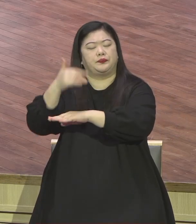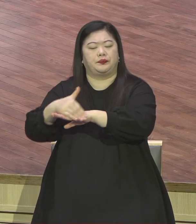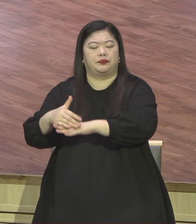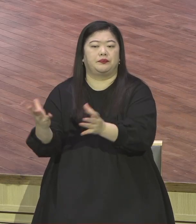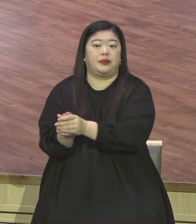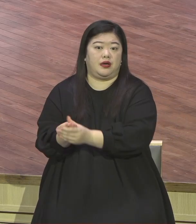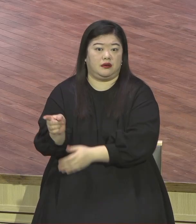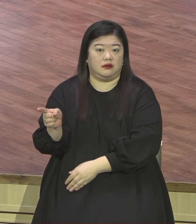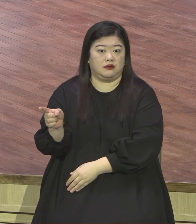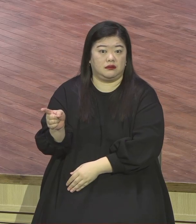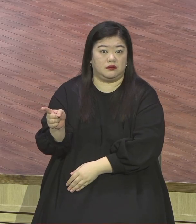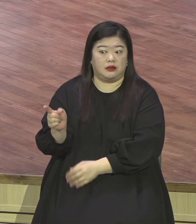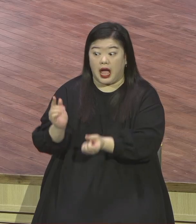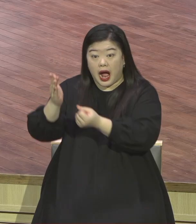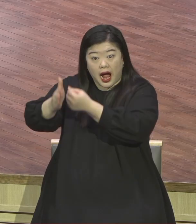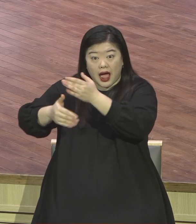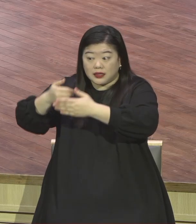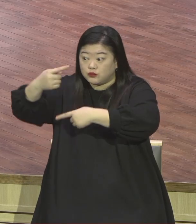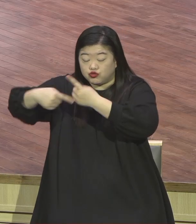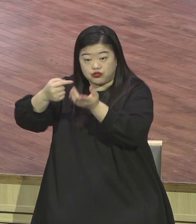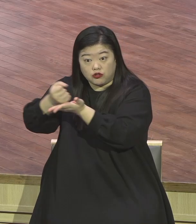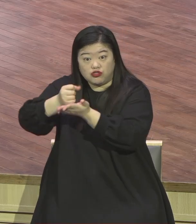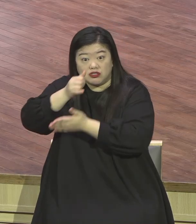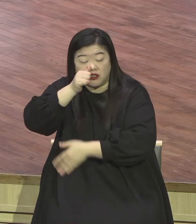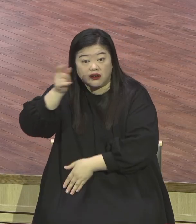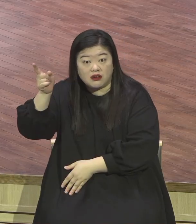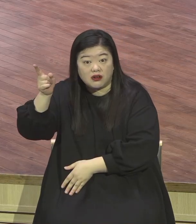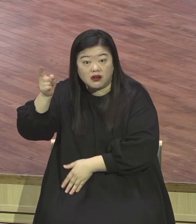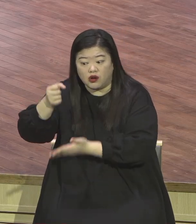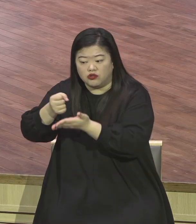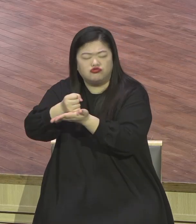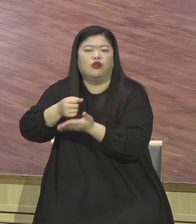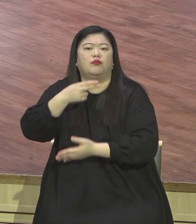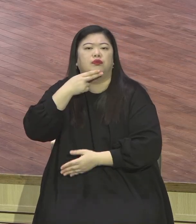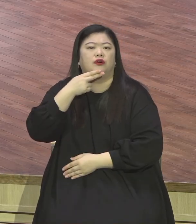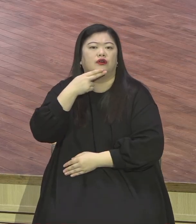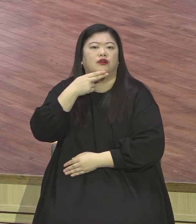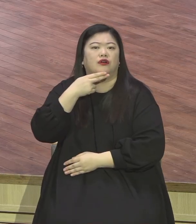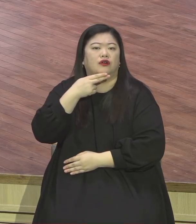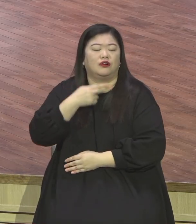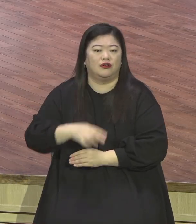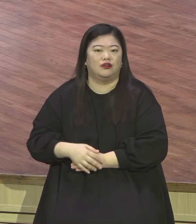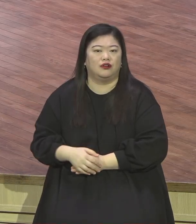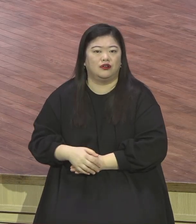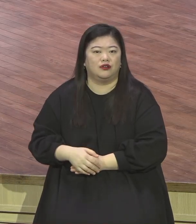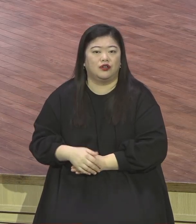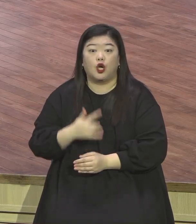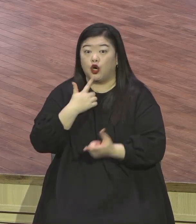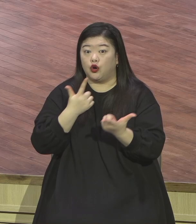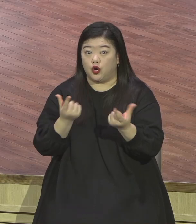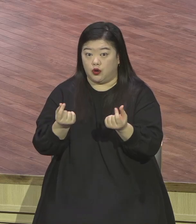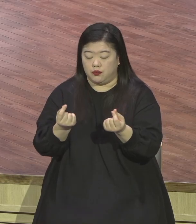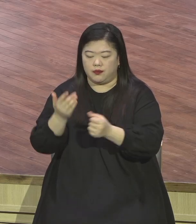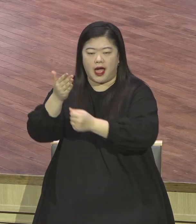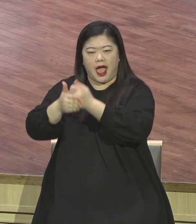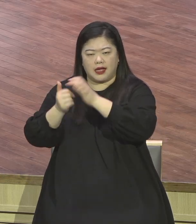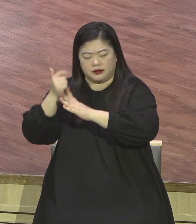우연히 하는 분이 아니에요 완벽한 계획 속에서 약속하신 대로 이루신다